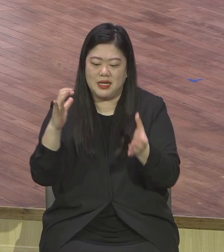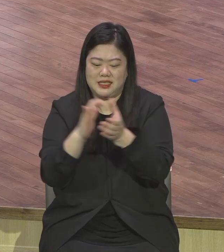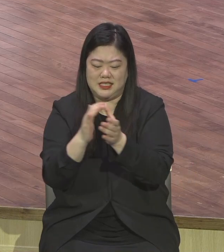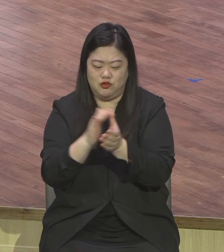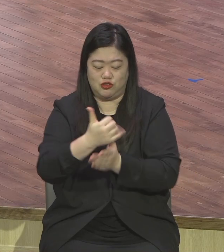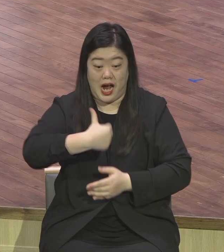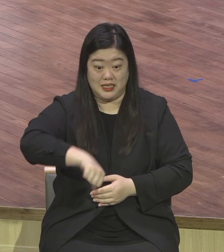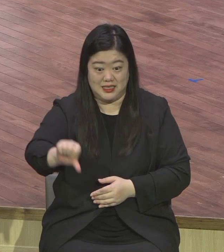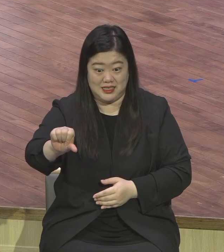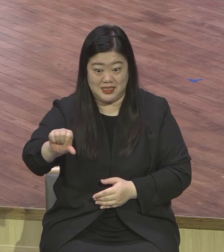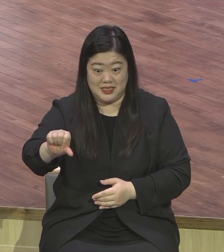엄친화다.